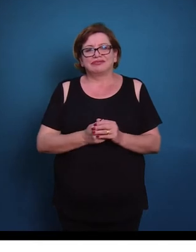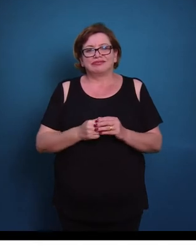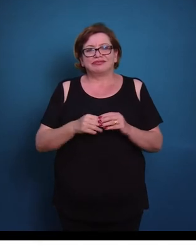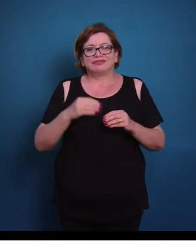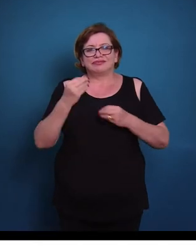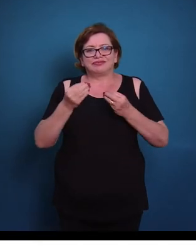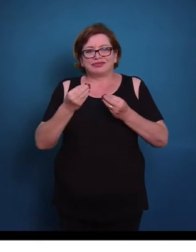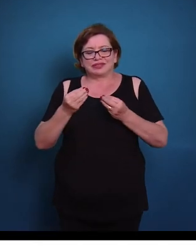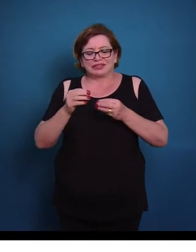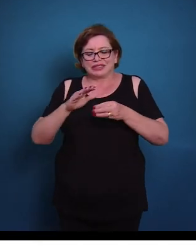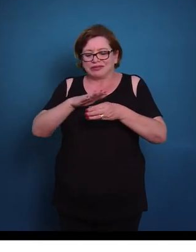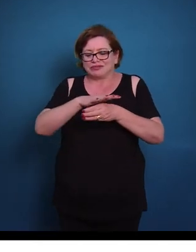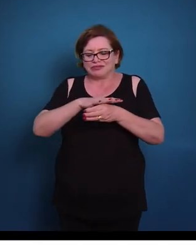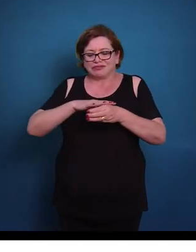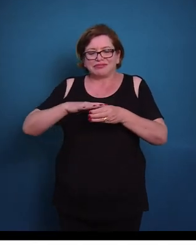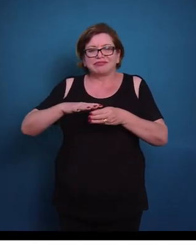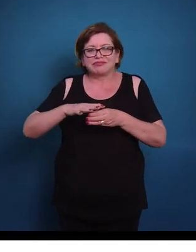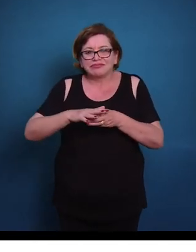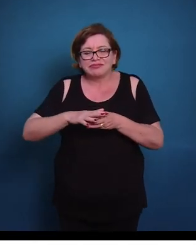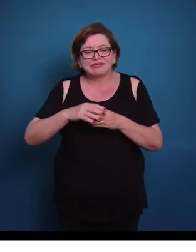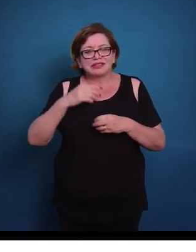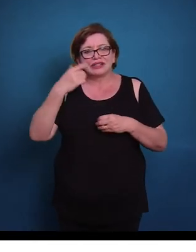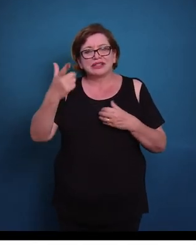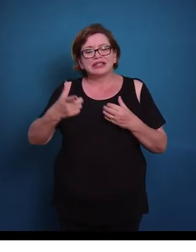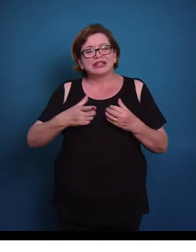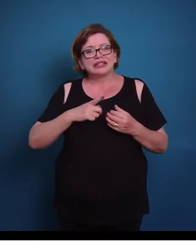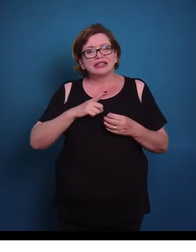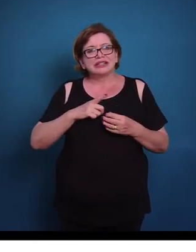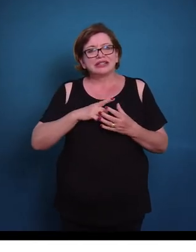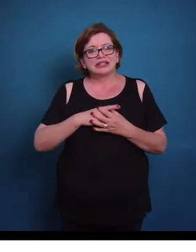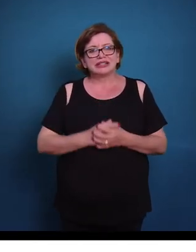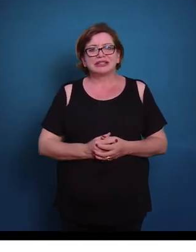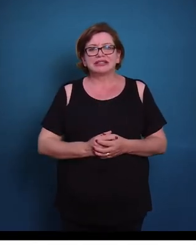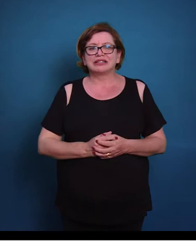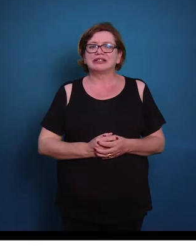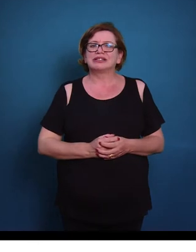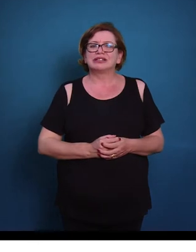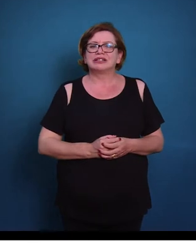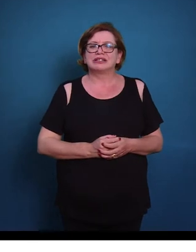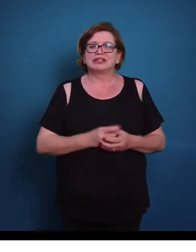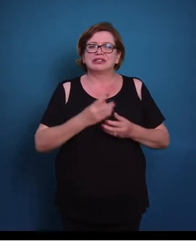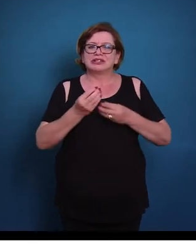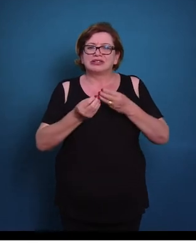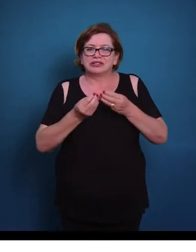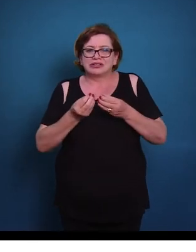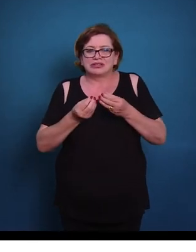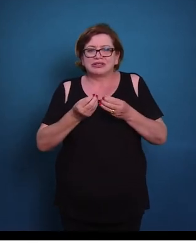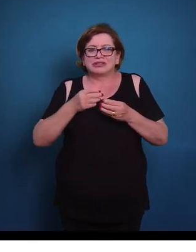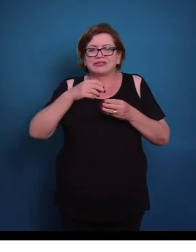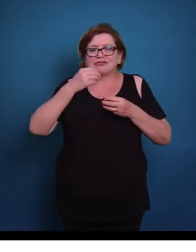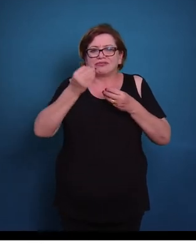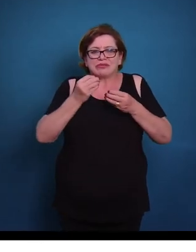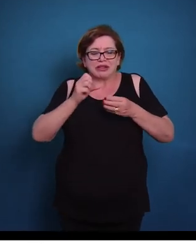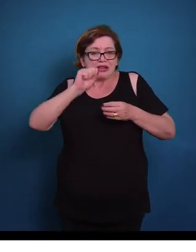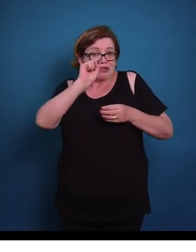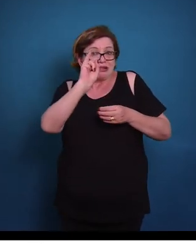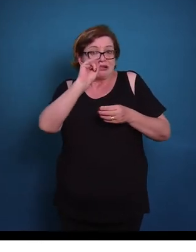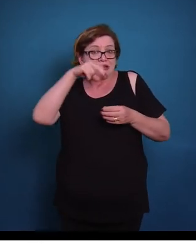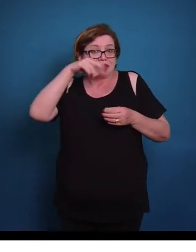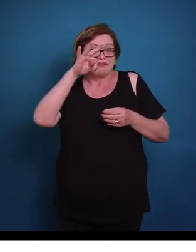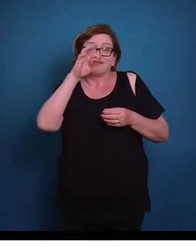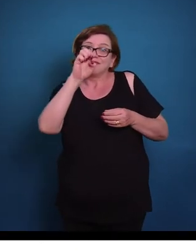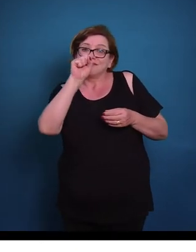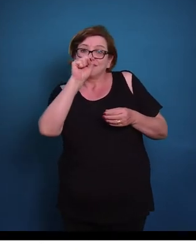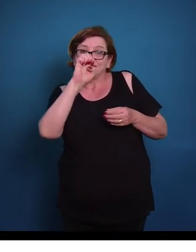Então o corpo celular, ele tem um nível de síntese muito alto, então